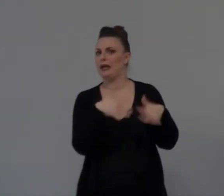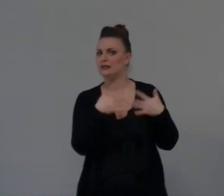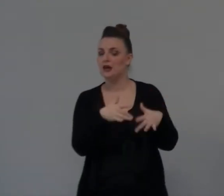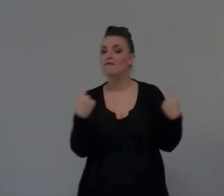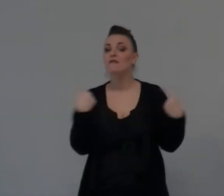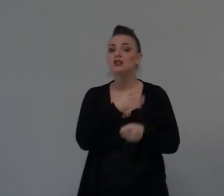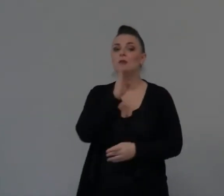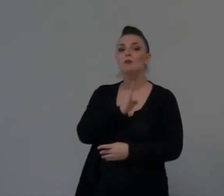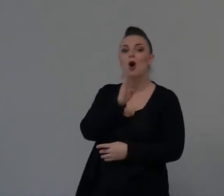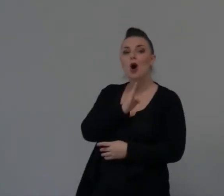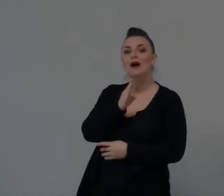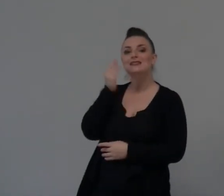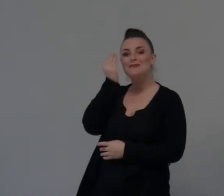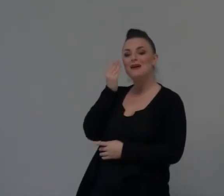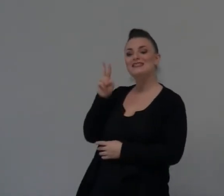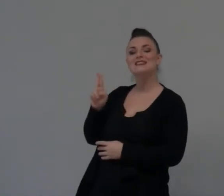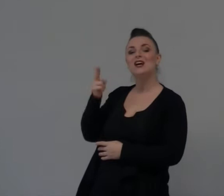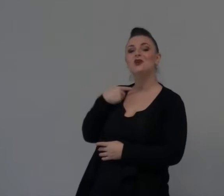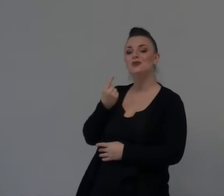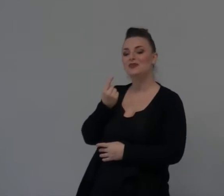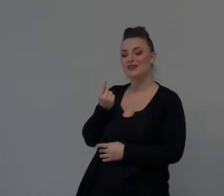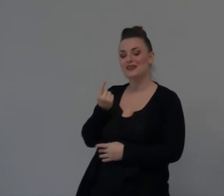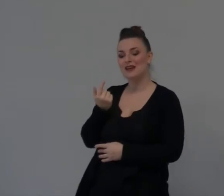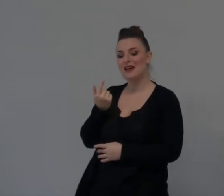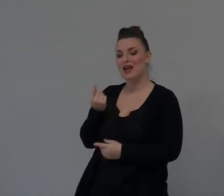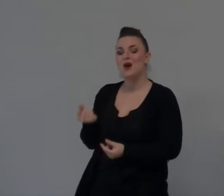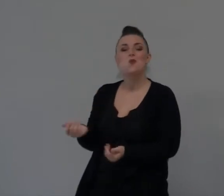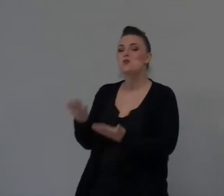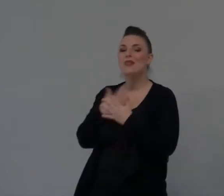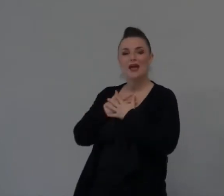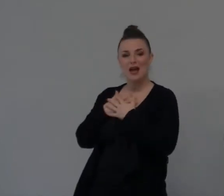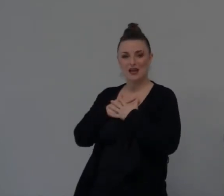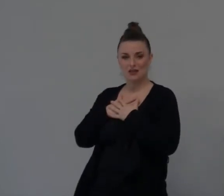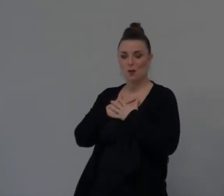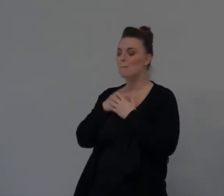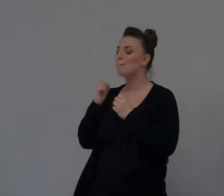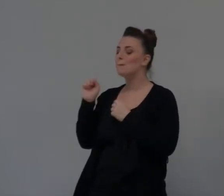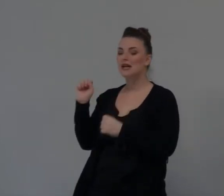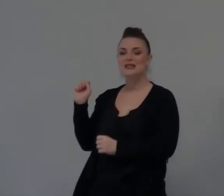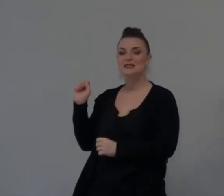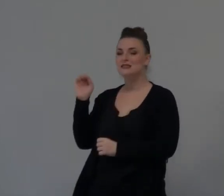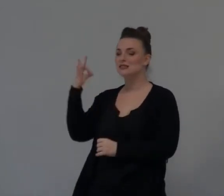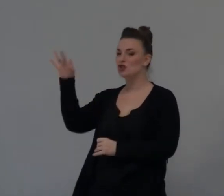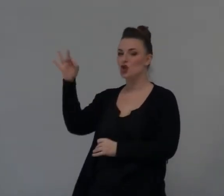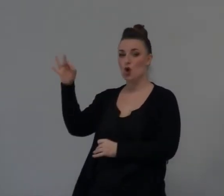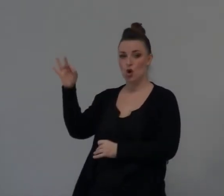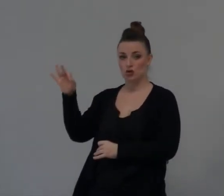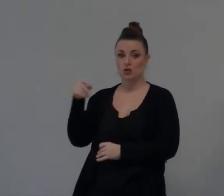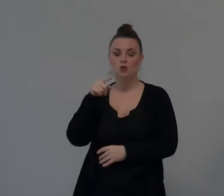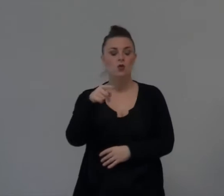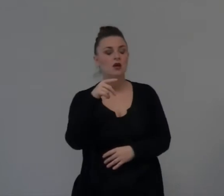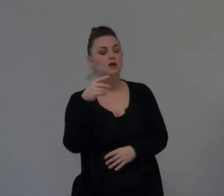Il tizio Vede Rotta Come un problema Boat Vede Rotta Come una Principessa